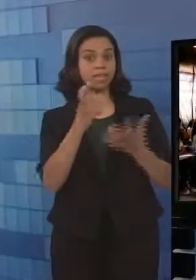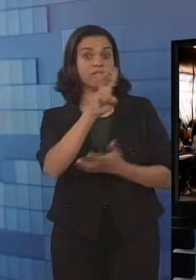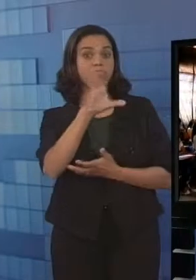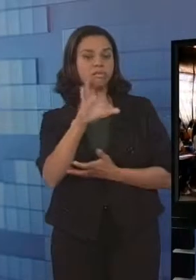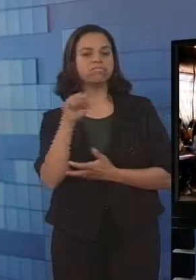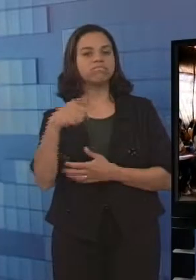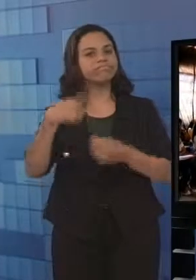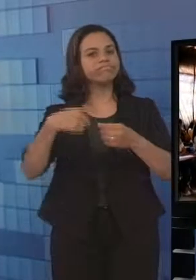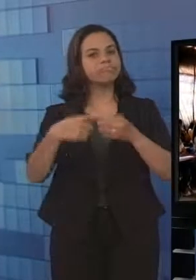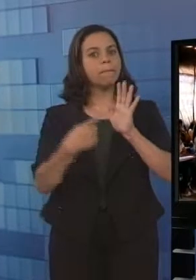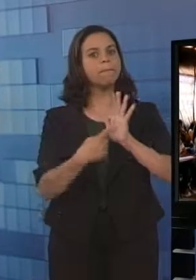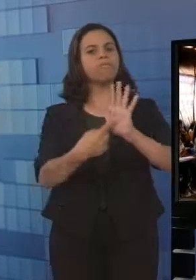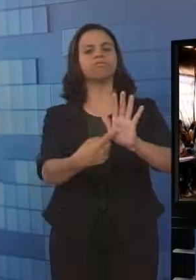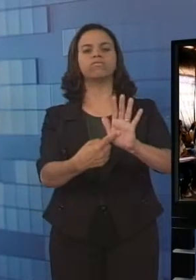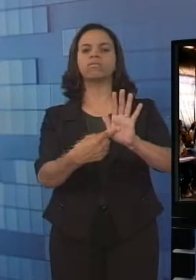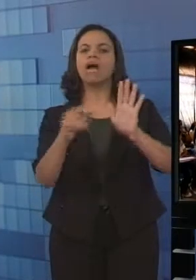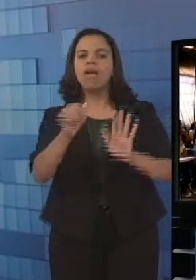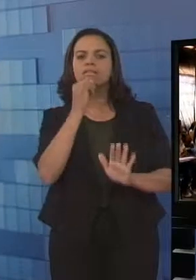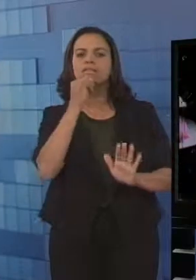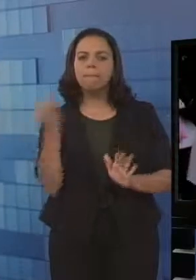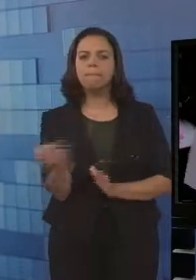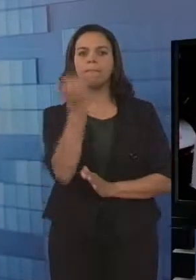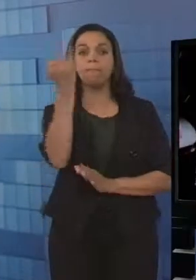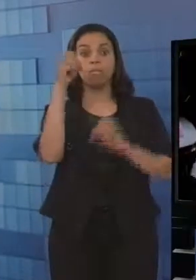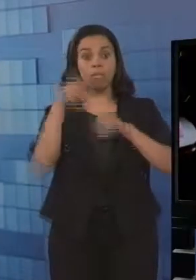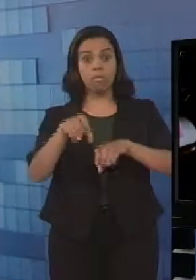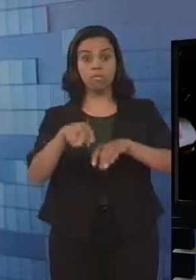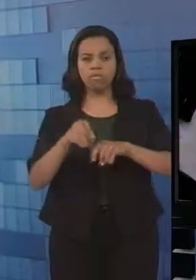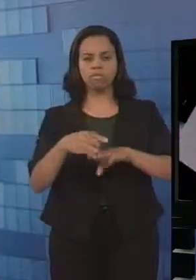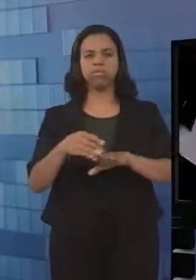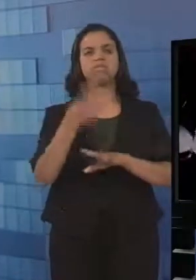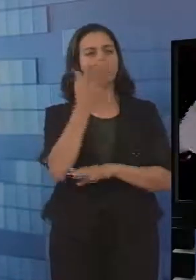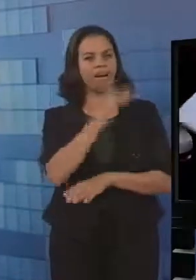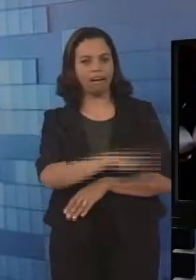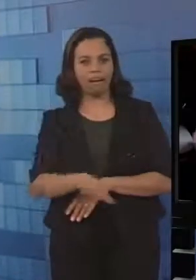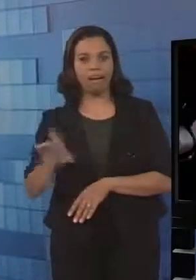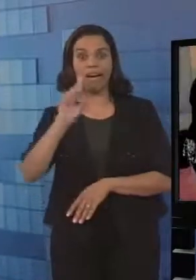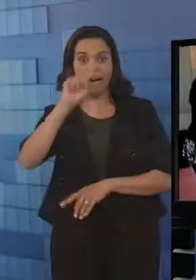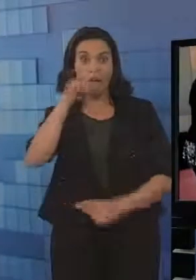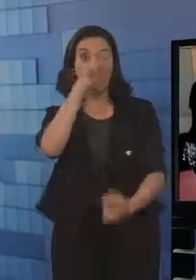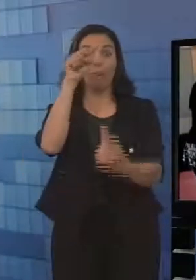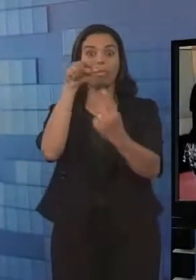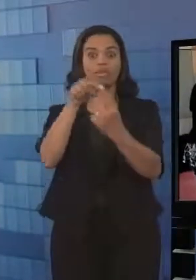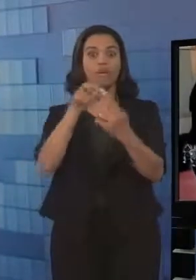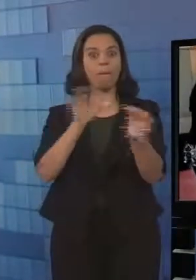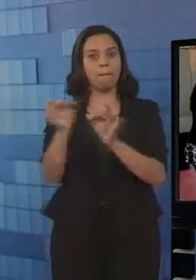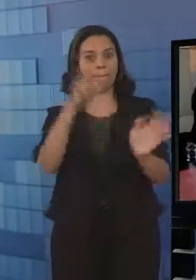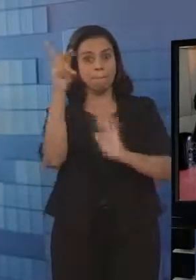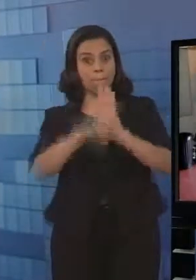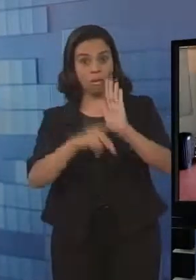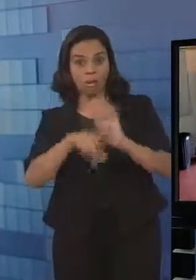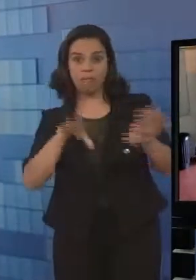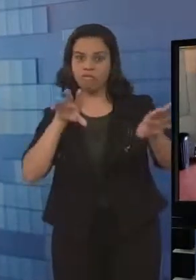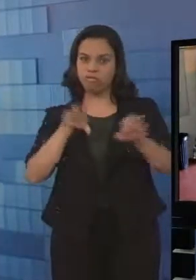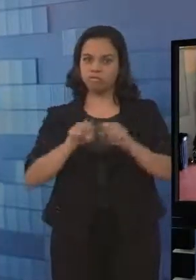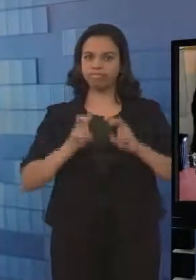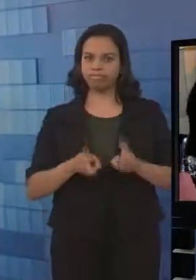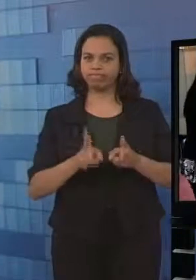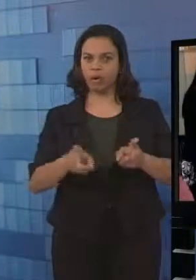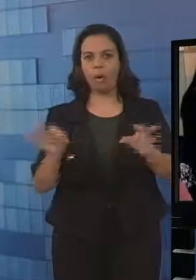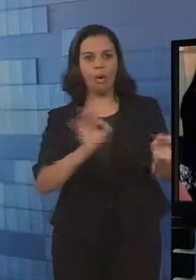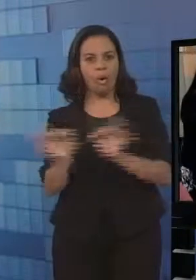Transformar a Vitória da Conquista em uma referência nacional na educação infantil. Essa é uma das metas do Programa de Formação Continuada